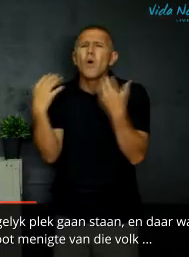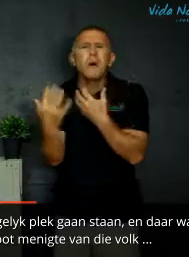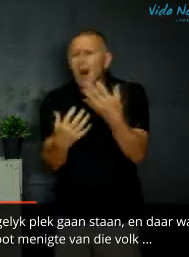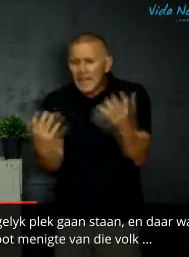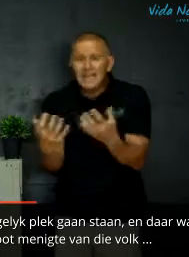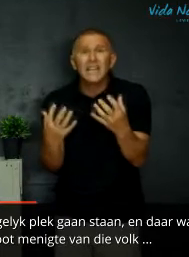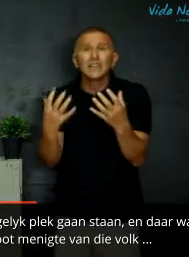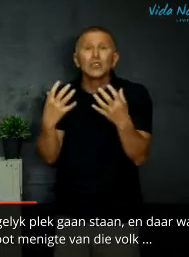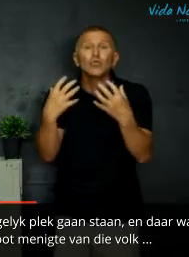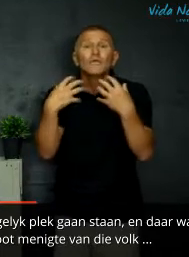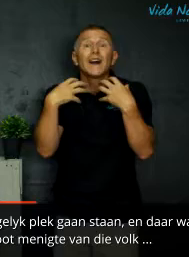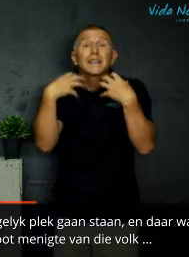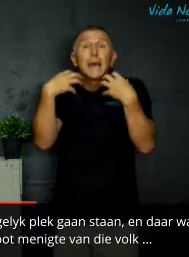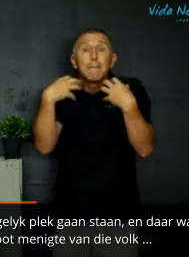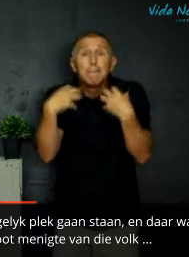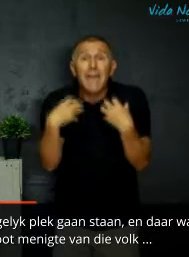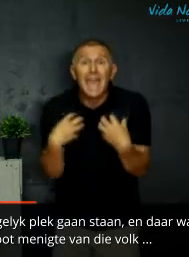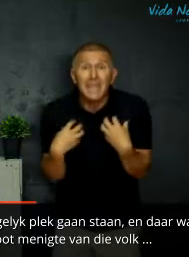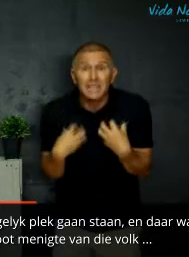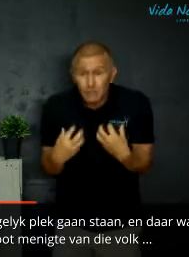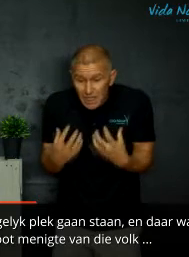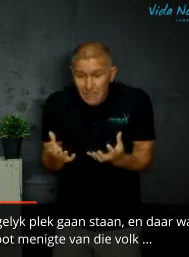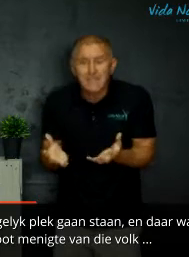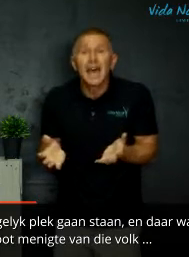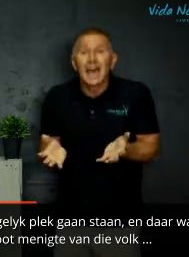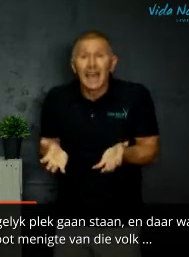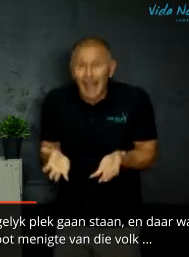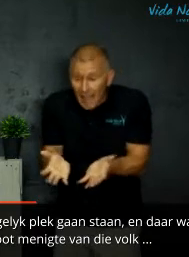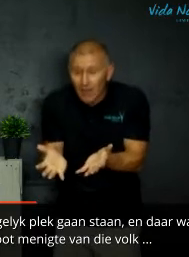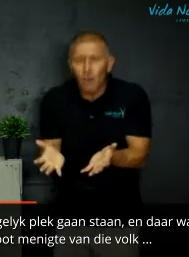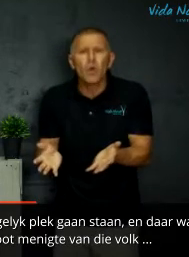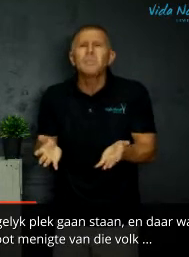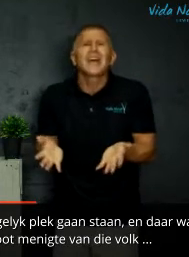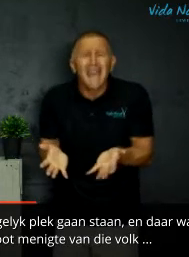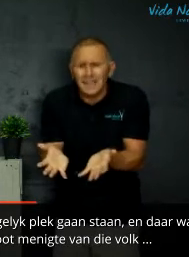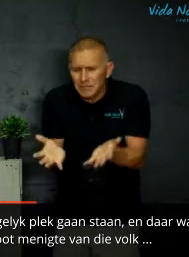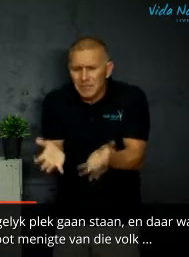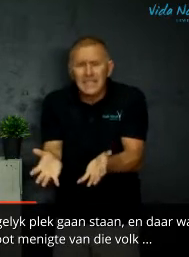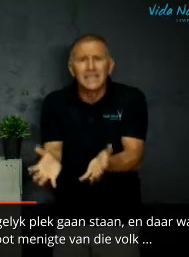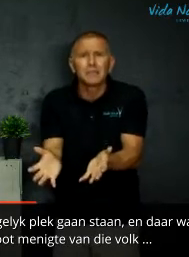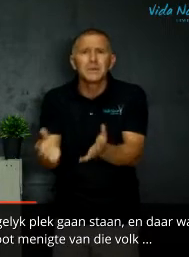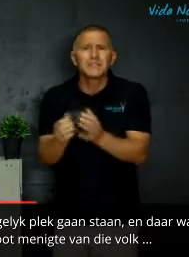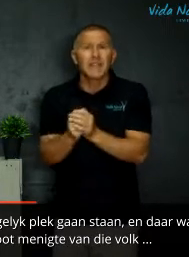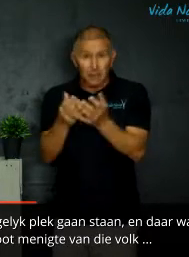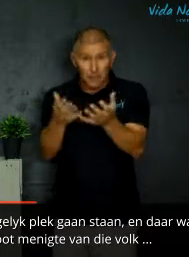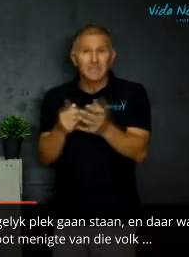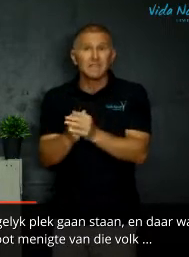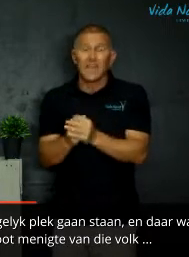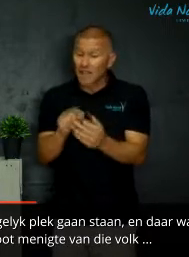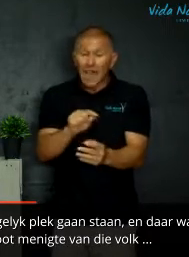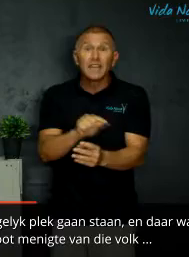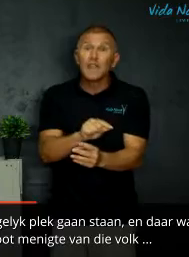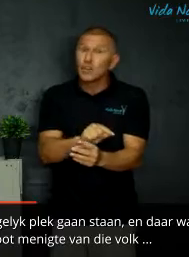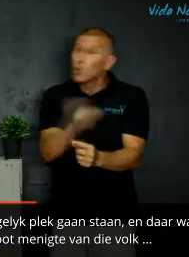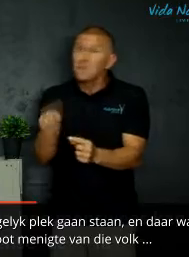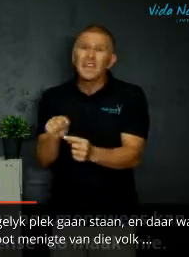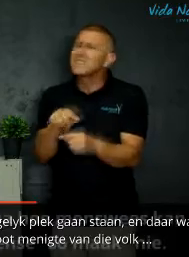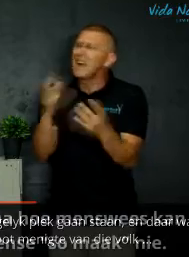om al die dinge te doen wat menswees recht op die rechte manier beskryf. Dit is die wet. Die wet kon die mense